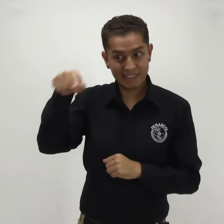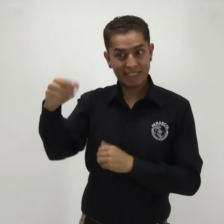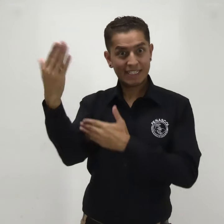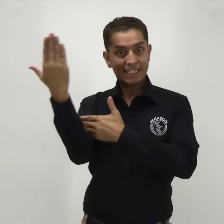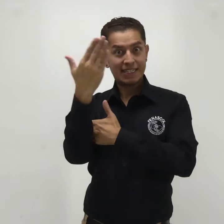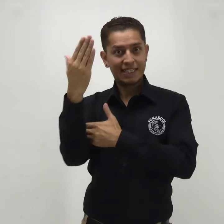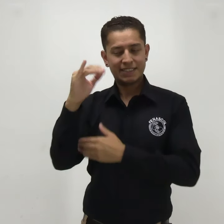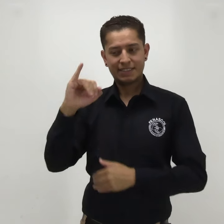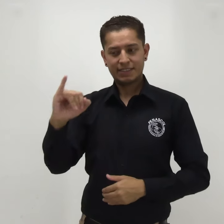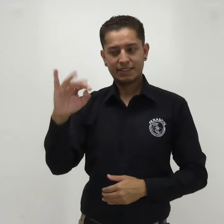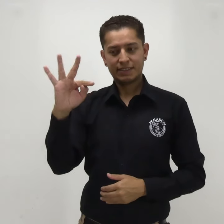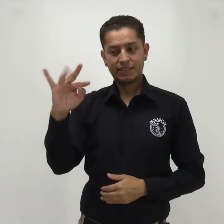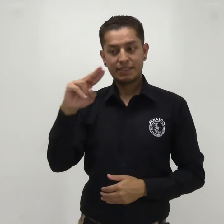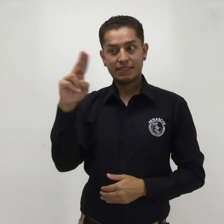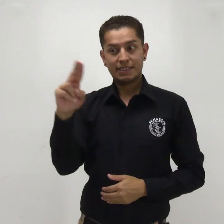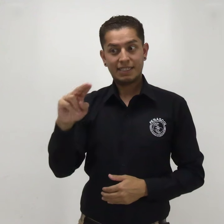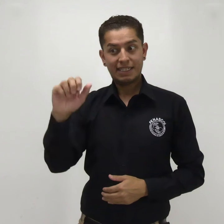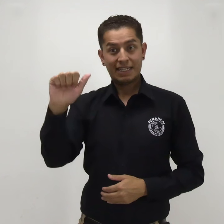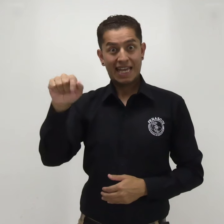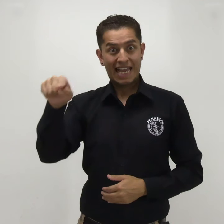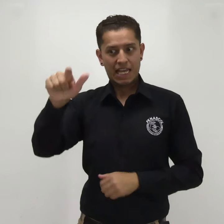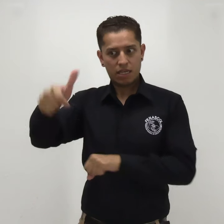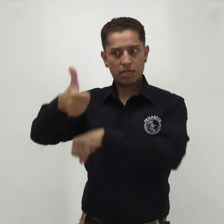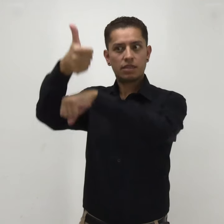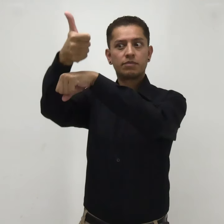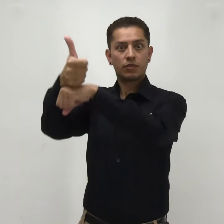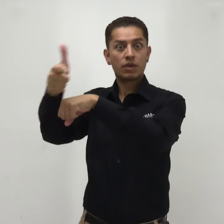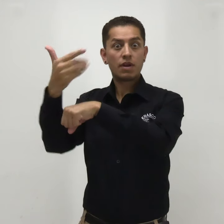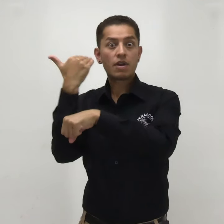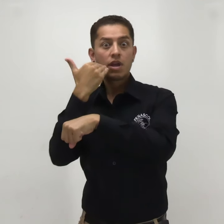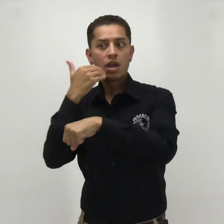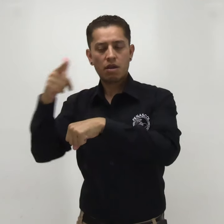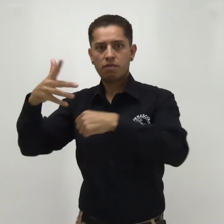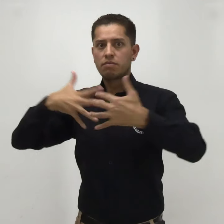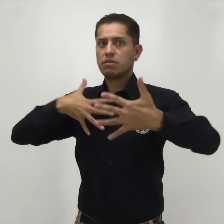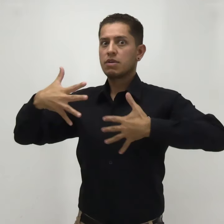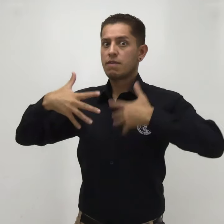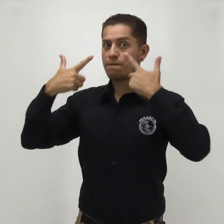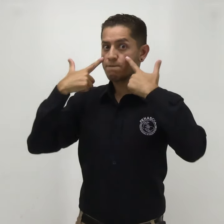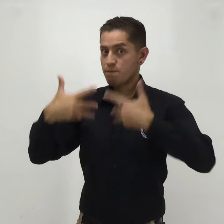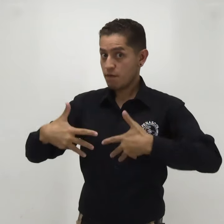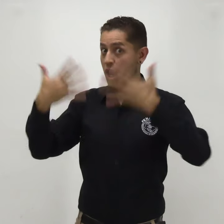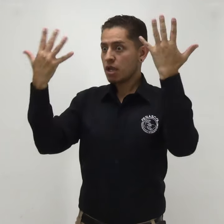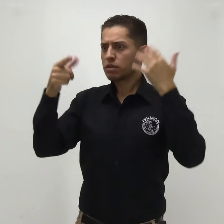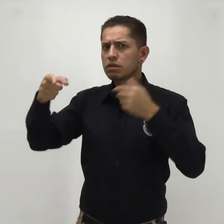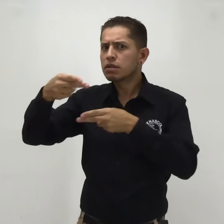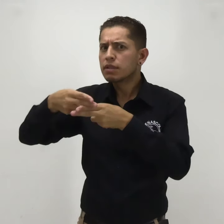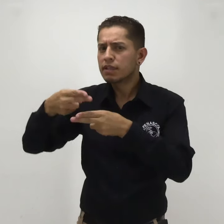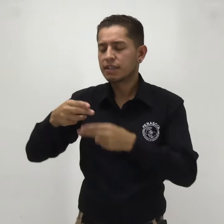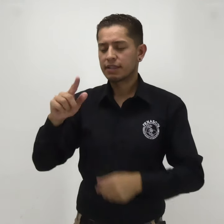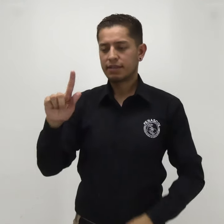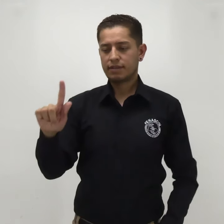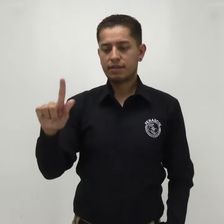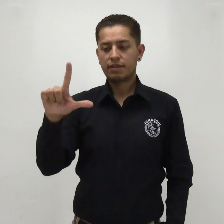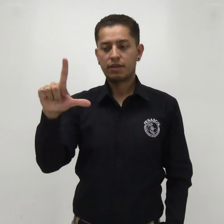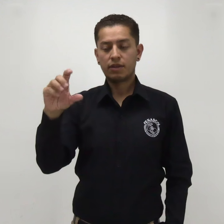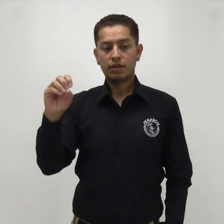La Federación Nacional de Sordos de Colombia, FENASCOL, se permite informar a la comunidad